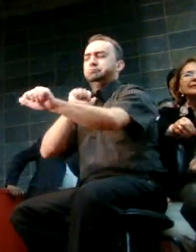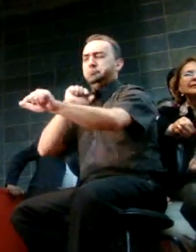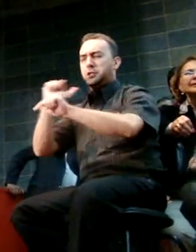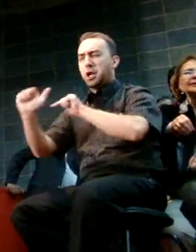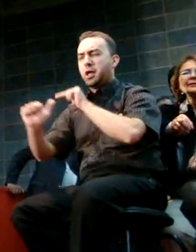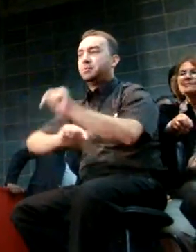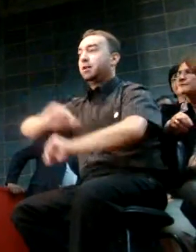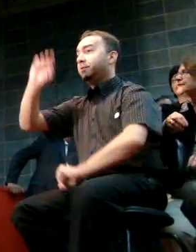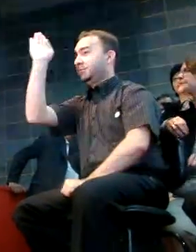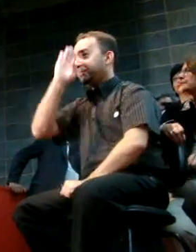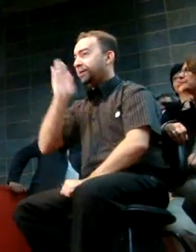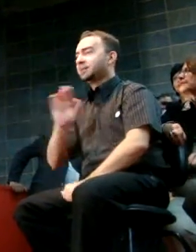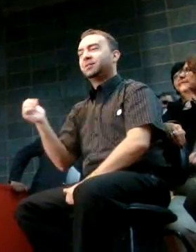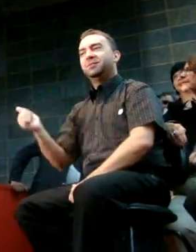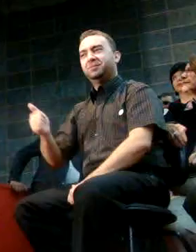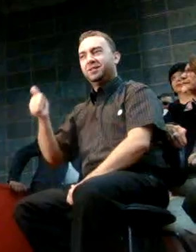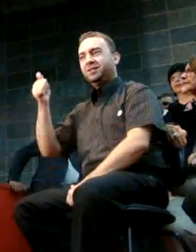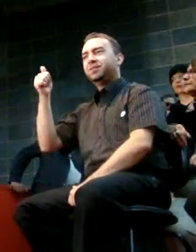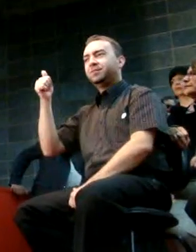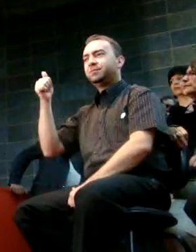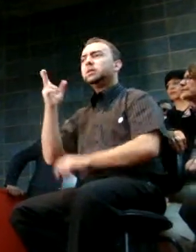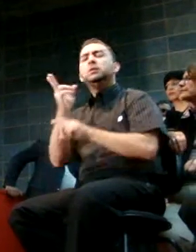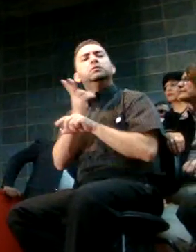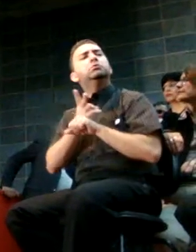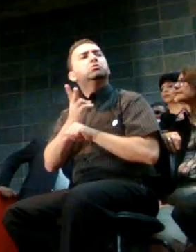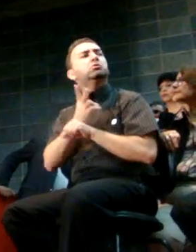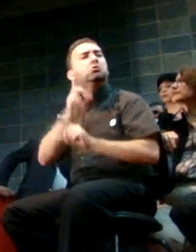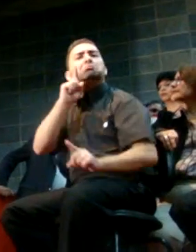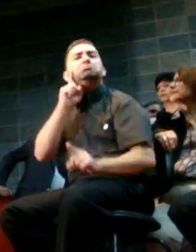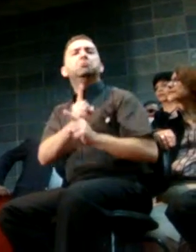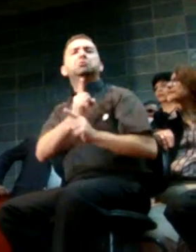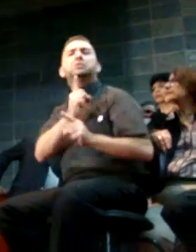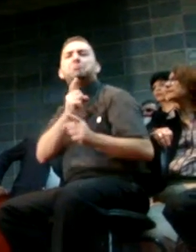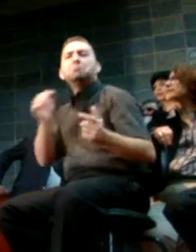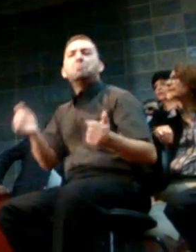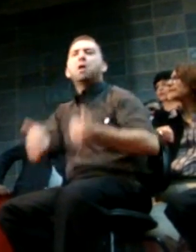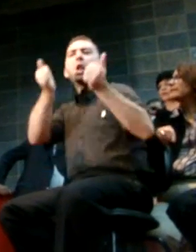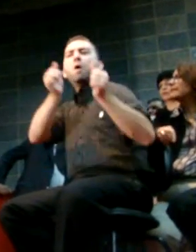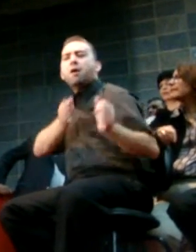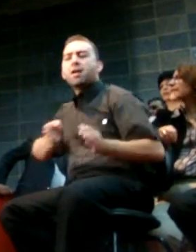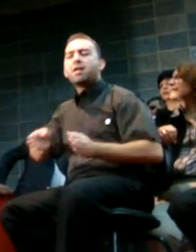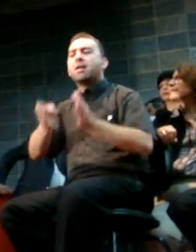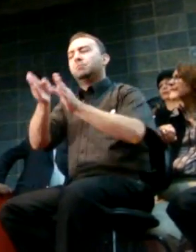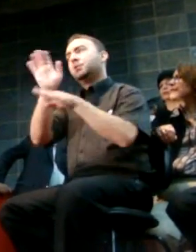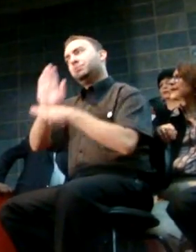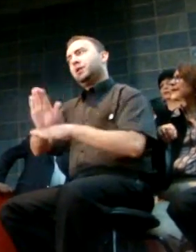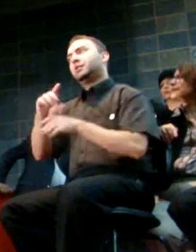procurou encontrar os caminhos de ajudar as nossas cidades,